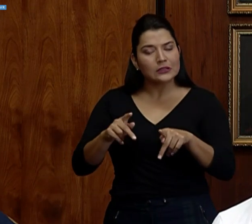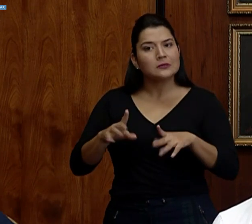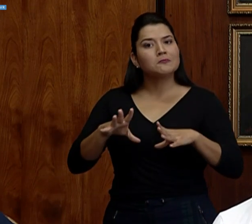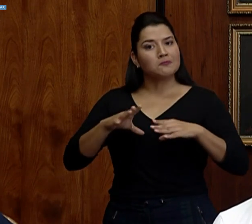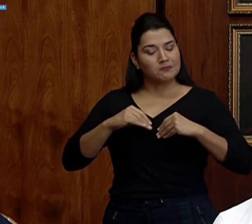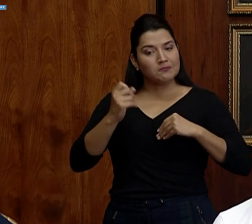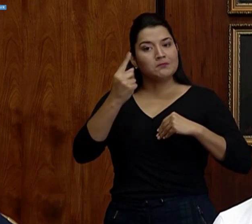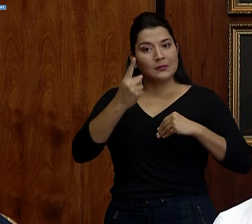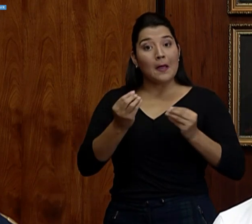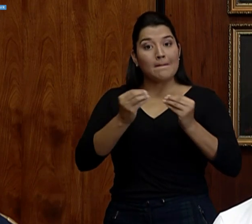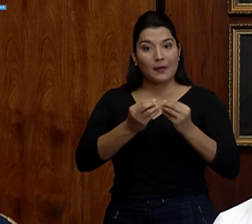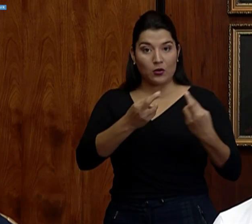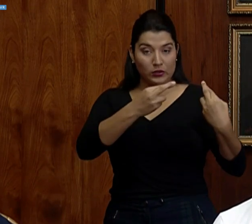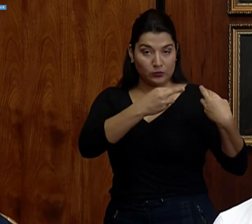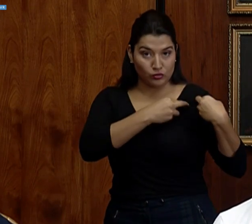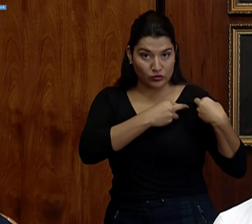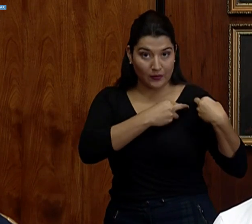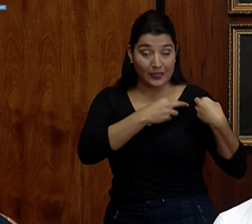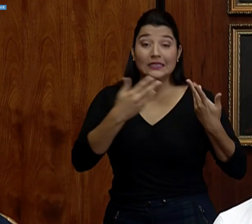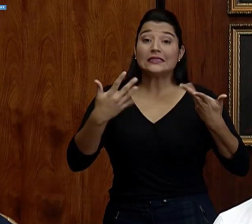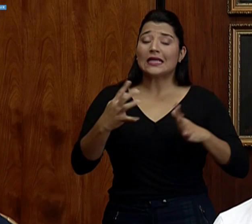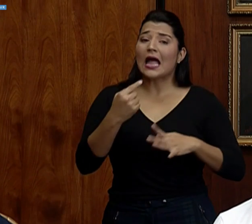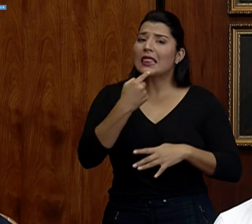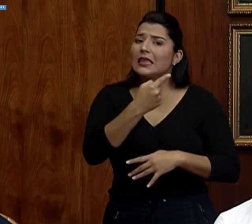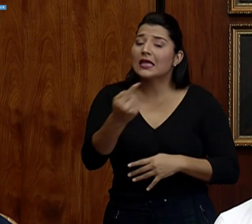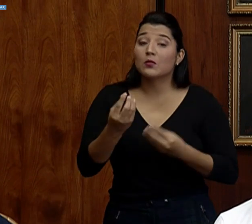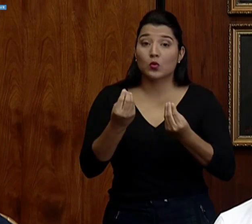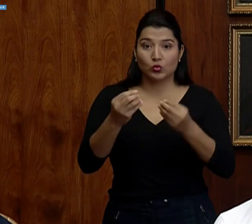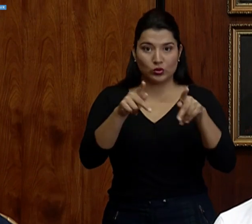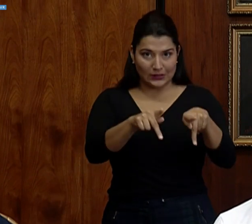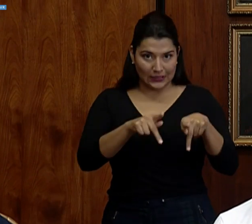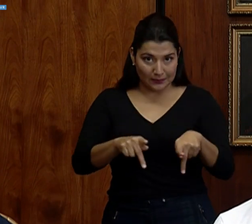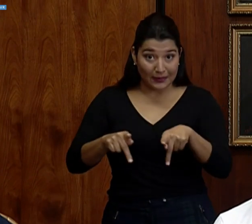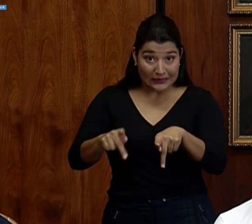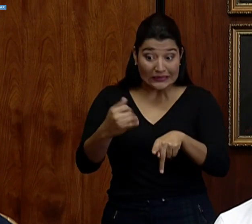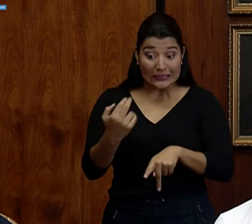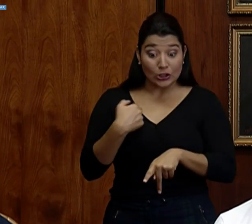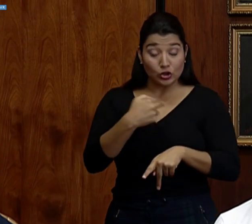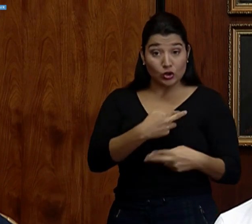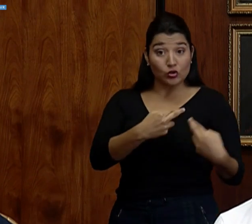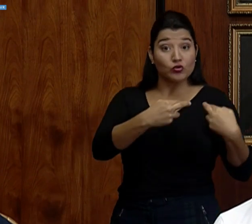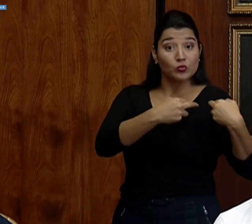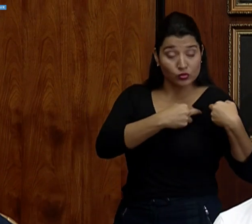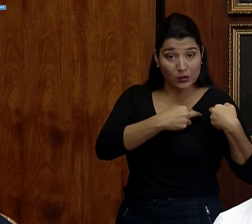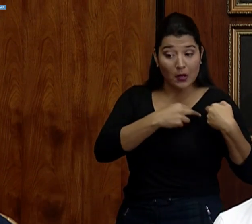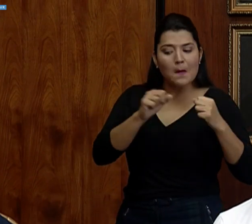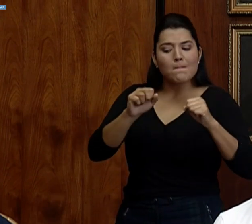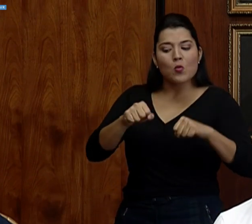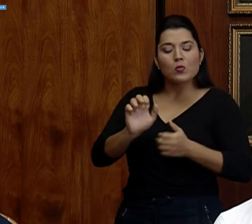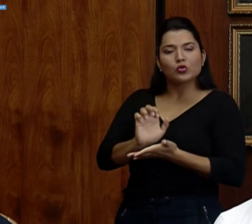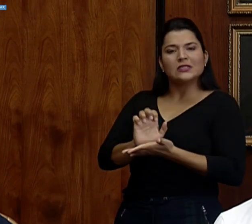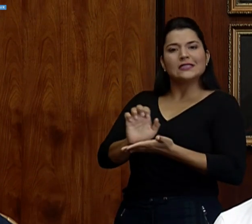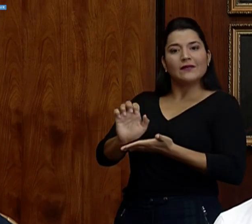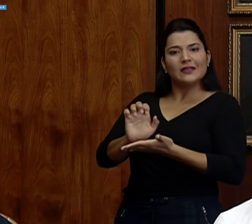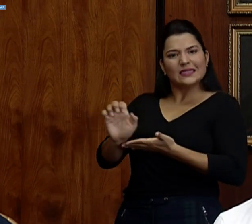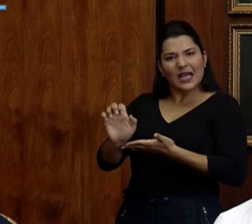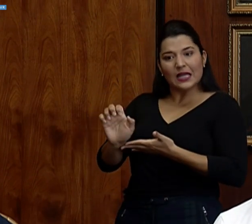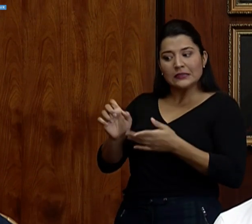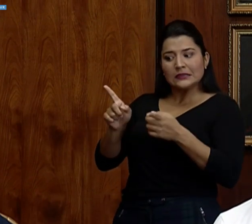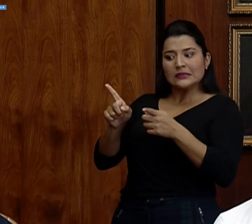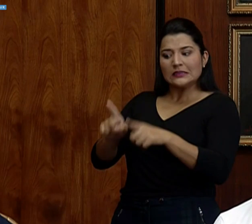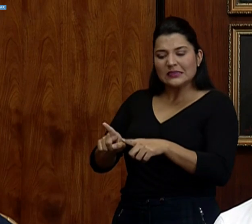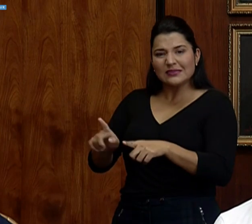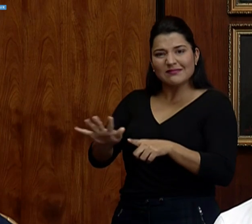Lo que hemos dicho muchas veces, de esta responsabilidad radica que no lleguemos a un escenario muy